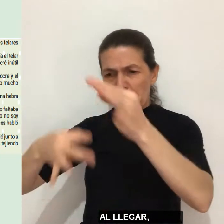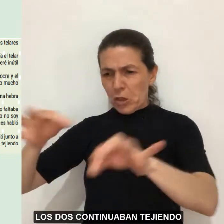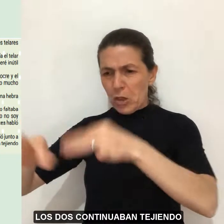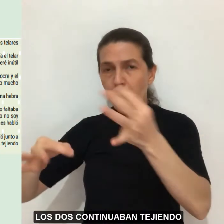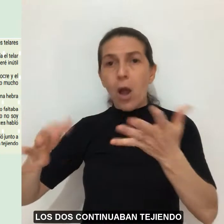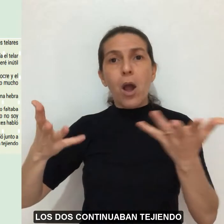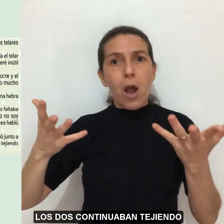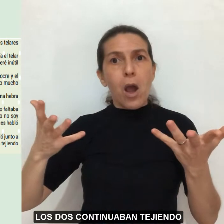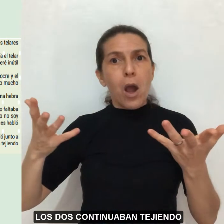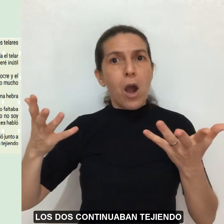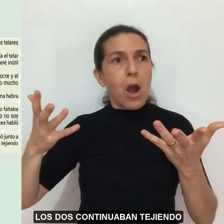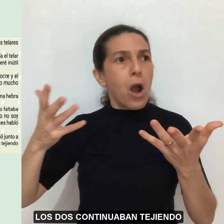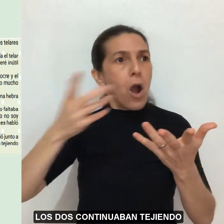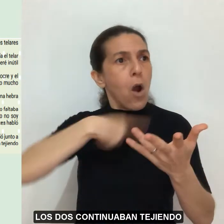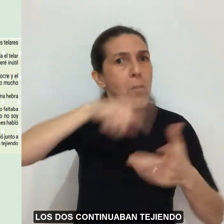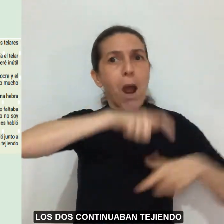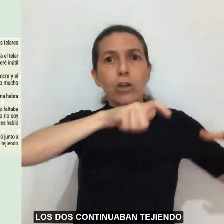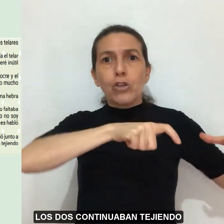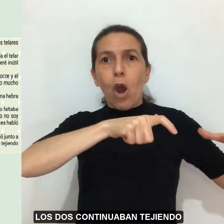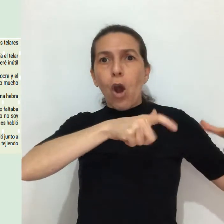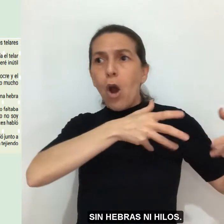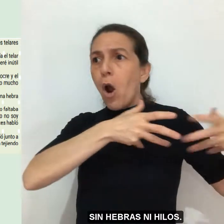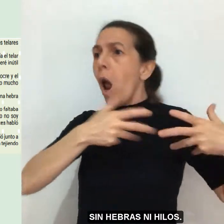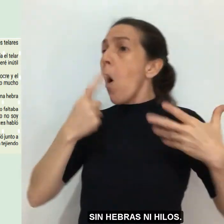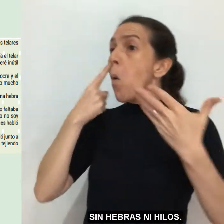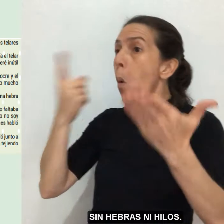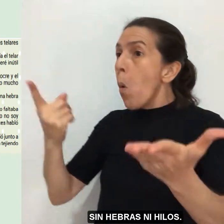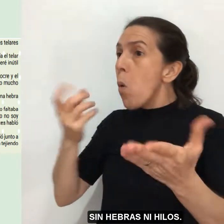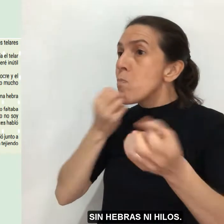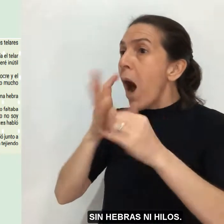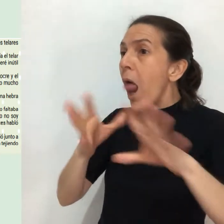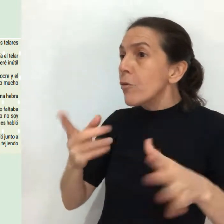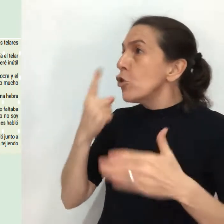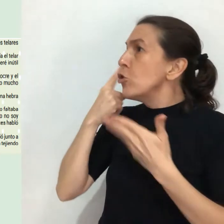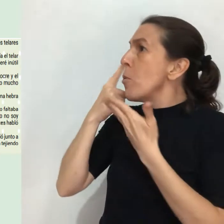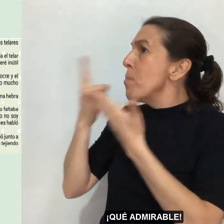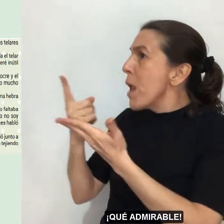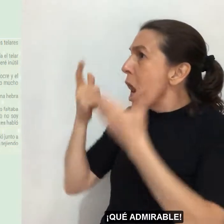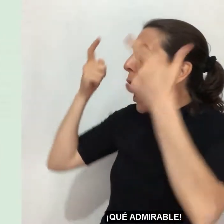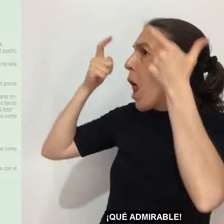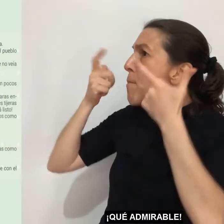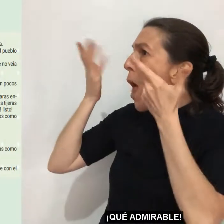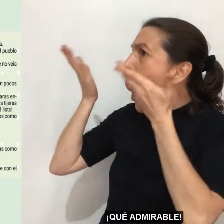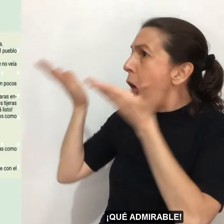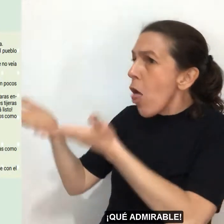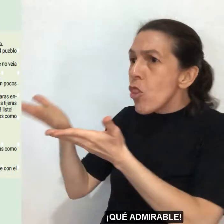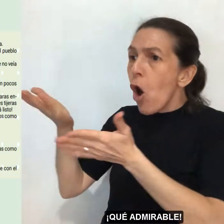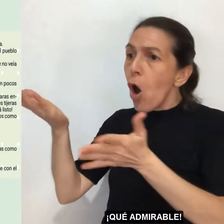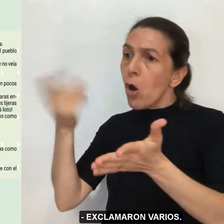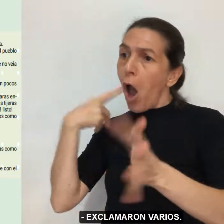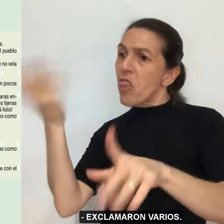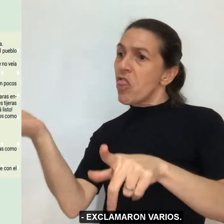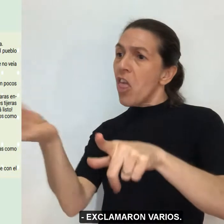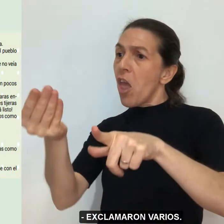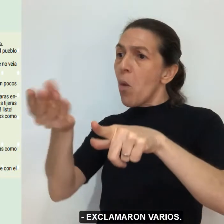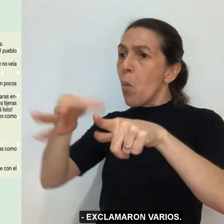los dos continuaban tejiendo sin hebras ni hilos. —¡Qué admirable! —exclamaron varios.